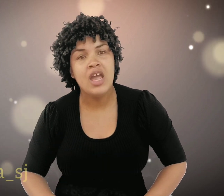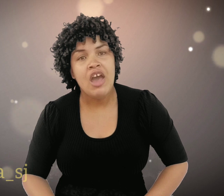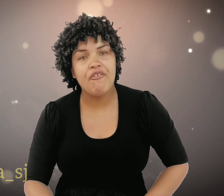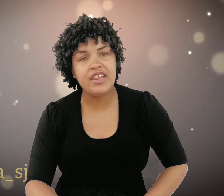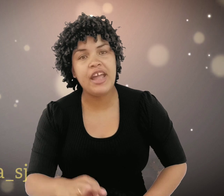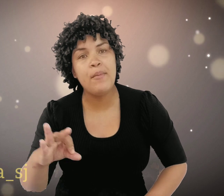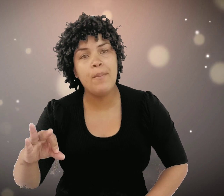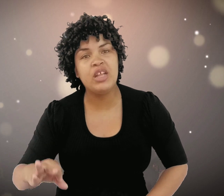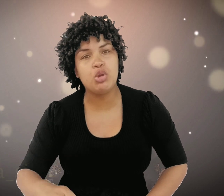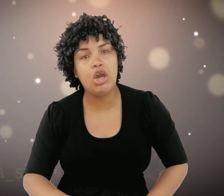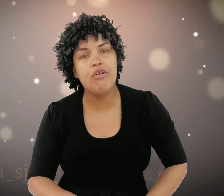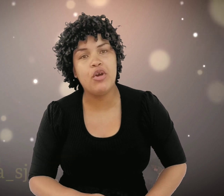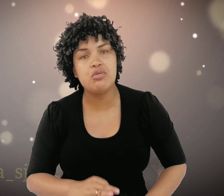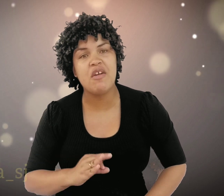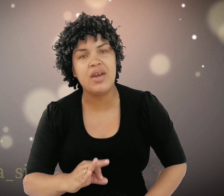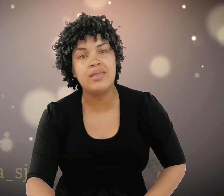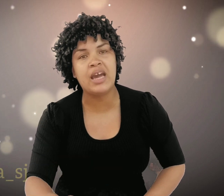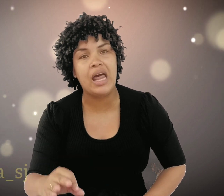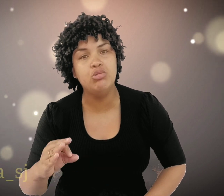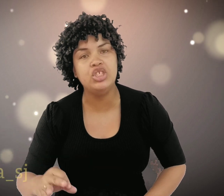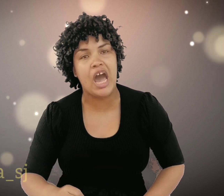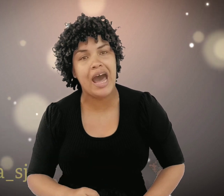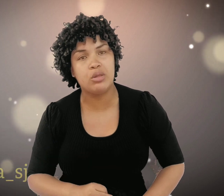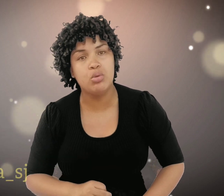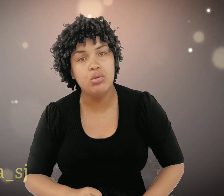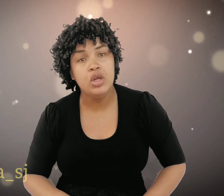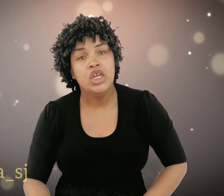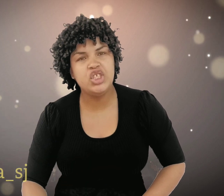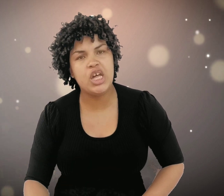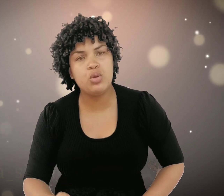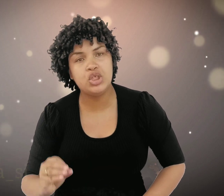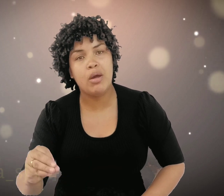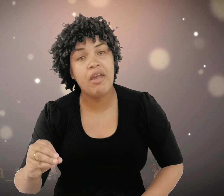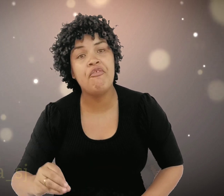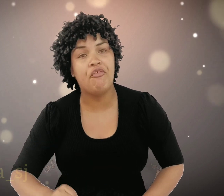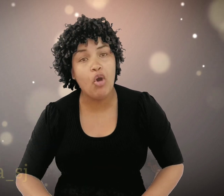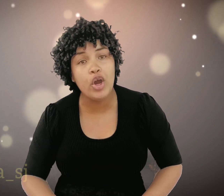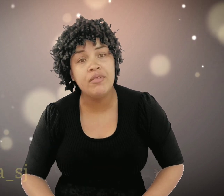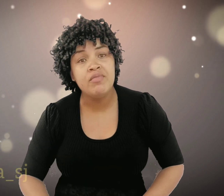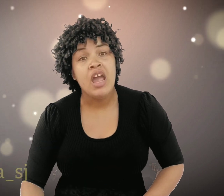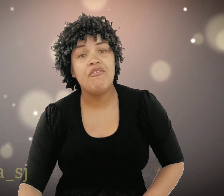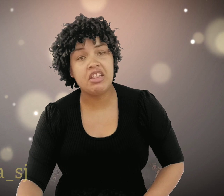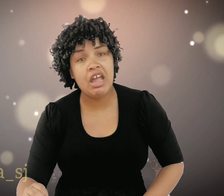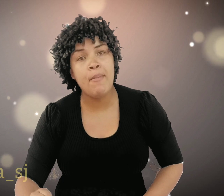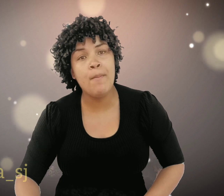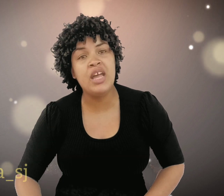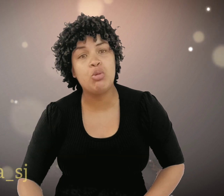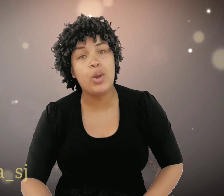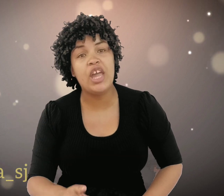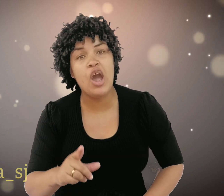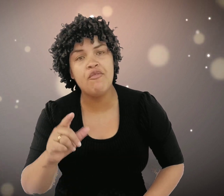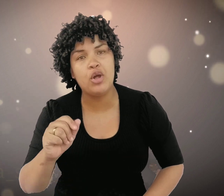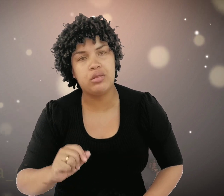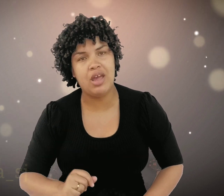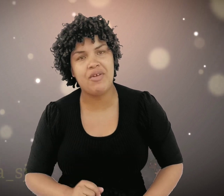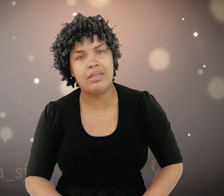Vai ter momento que eu e você vai ser caluniado. Jesus também foi. Vai ter momento que eu e você vai ser